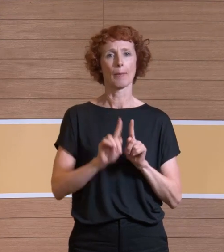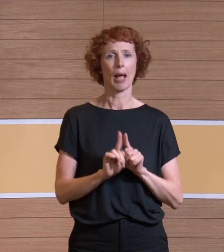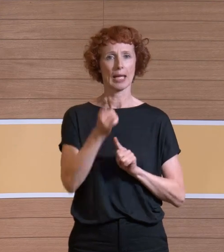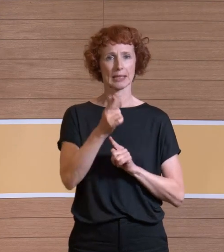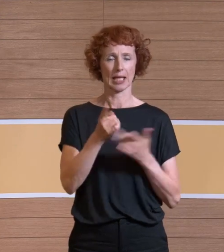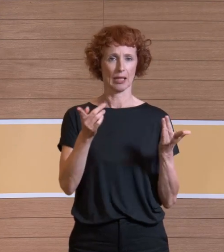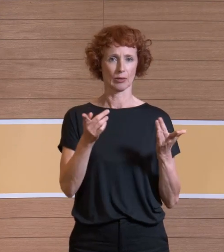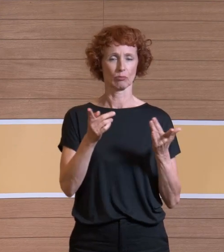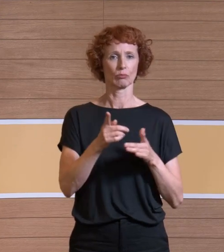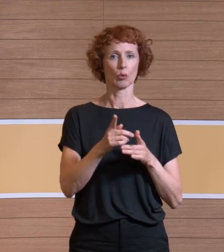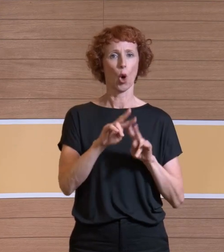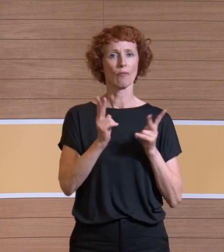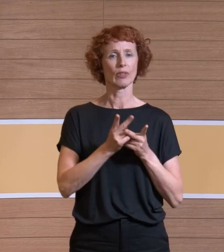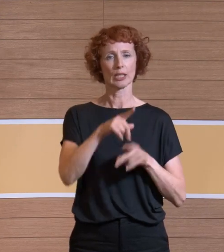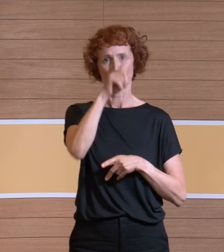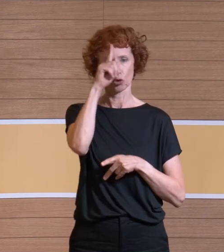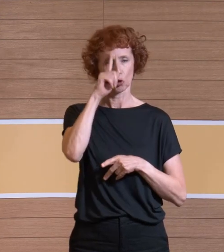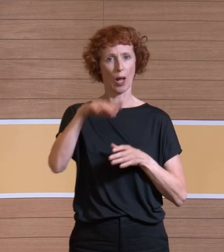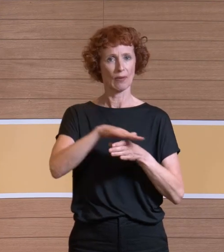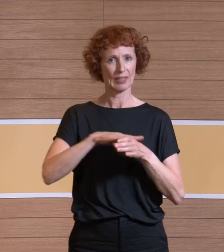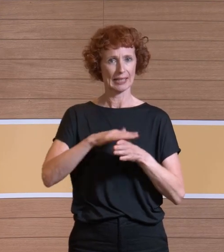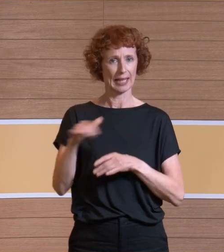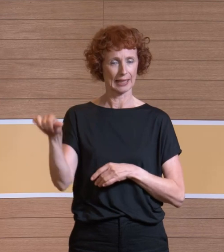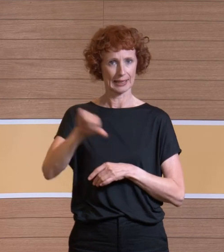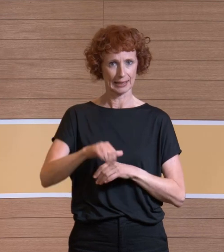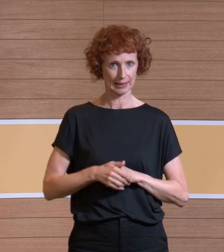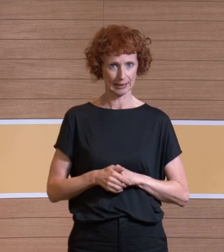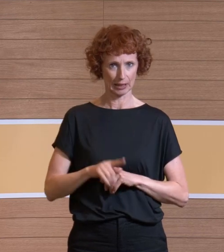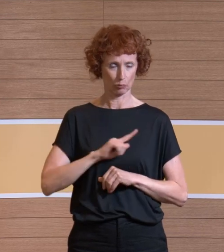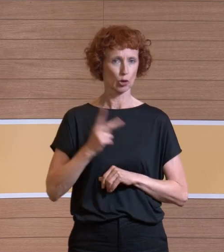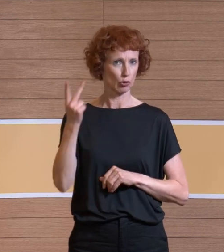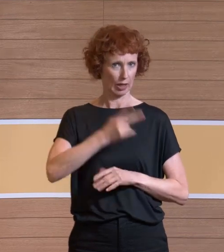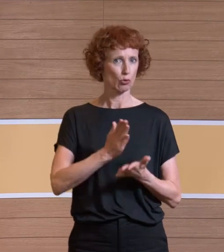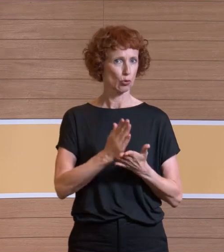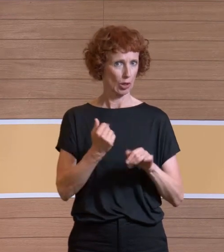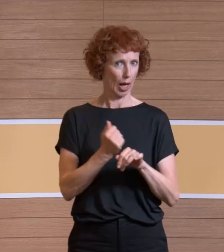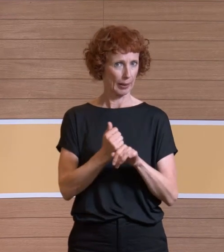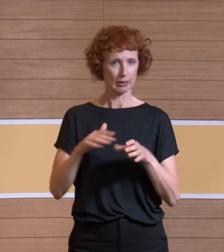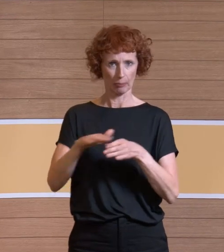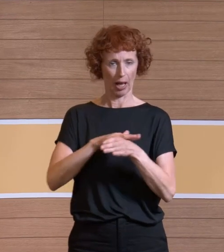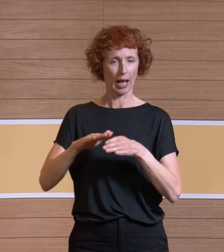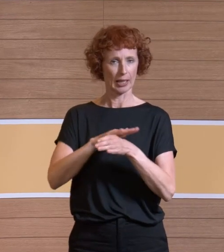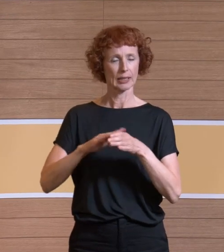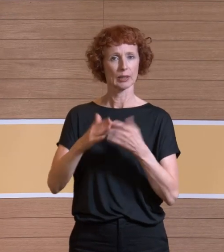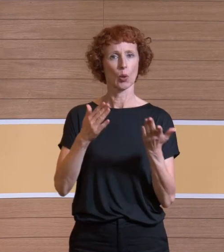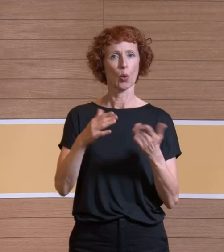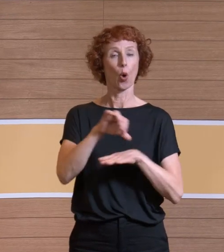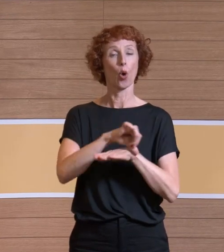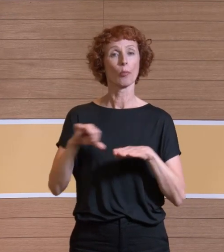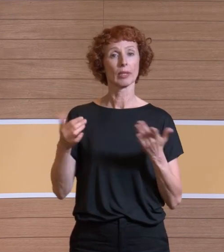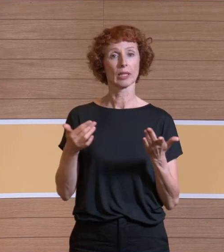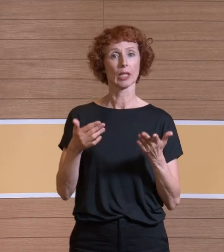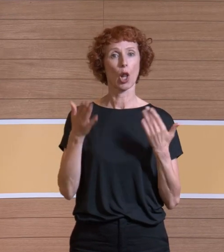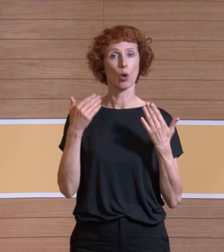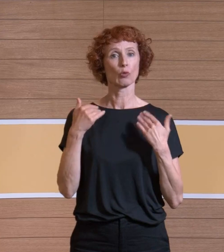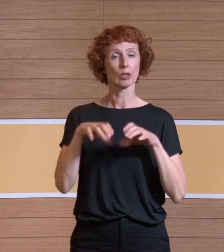Seit zwei Jahren arbeite ich auch an der THM in der Forschung zum Thema OP-Lüftungsanlagen. Und seit Anfang des Jahres promoviere ich auch zum